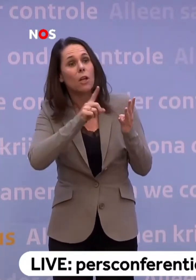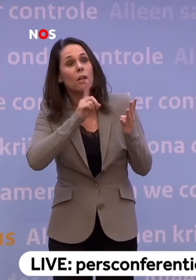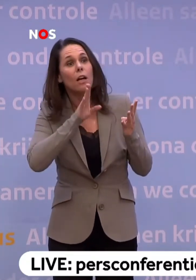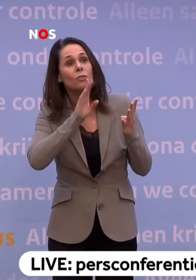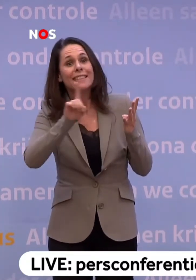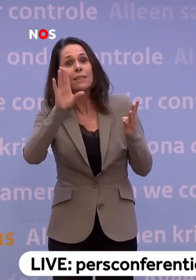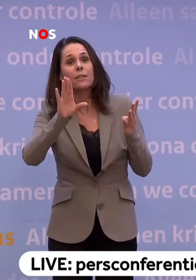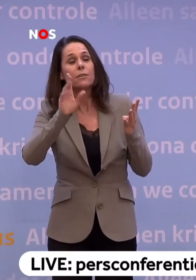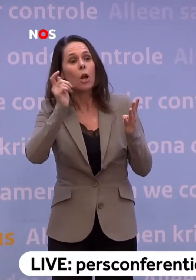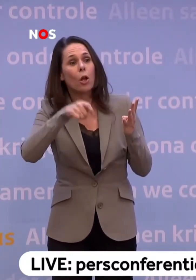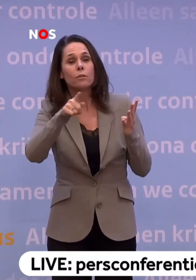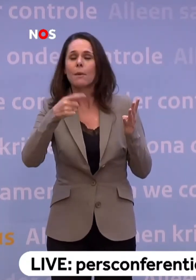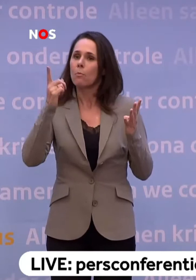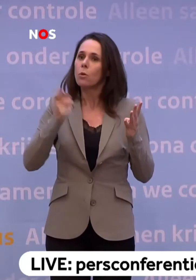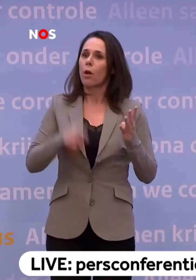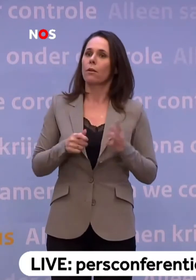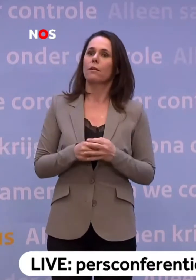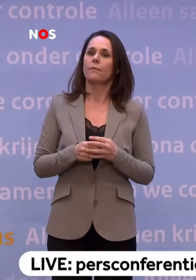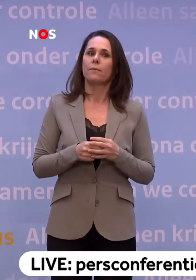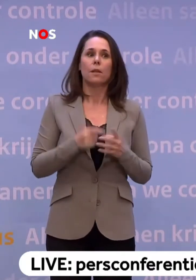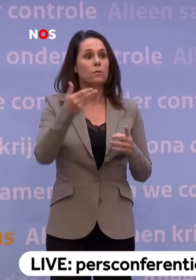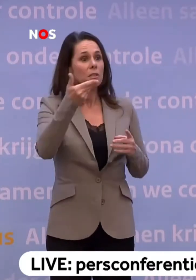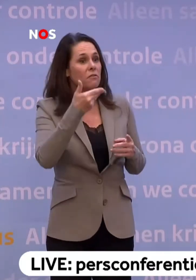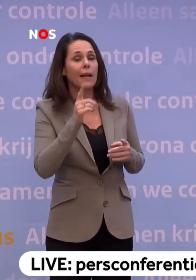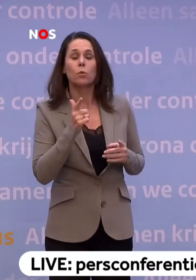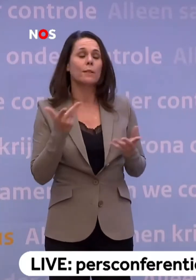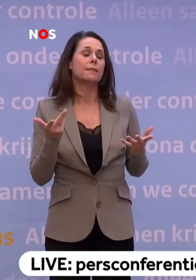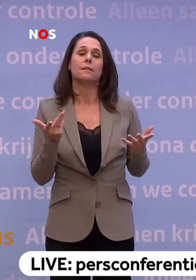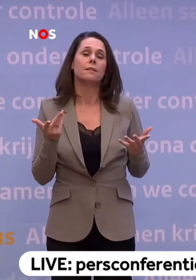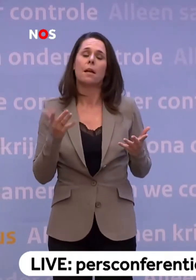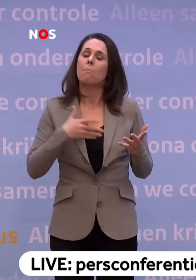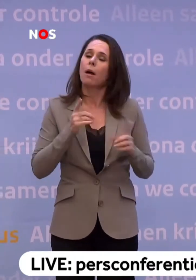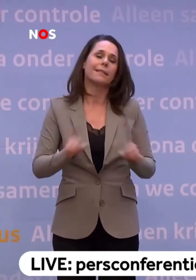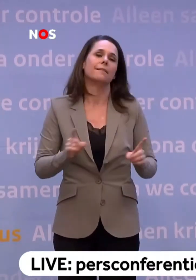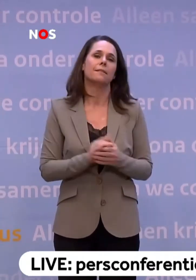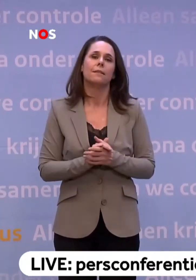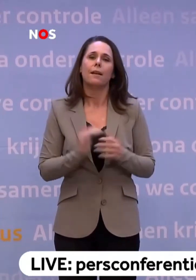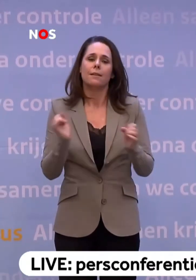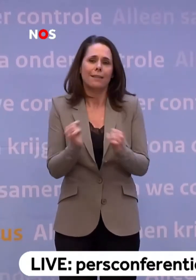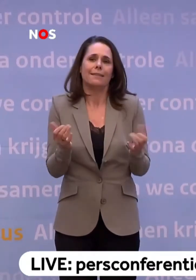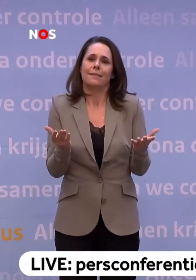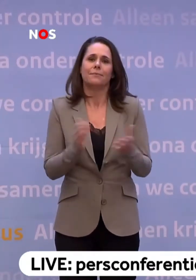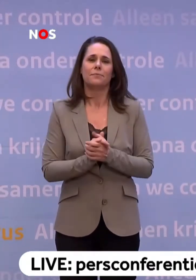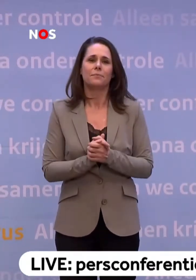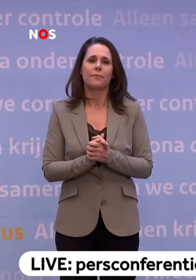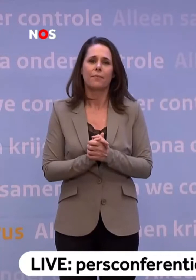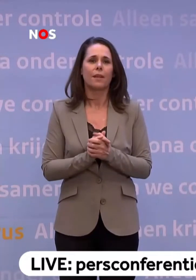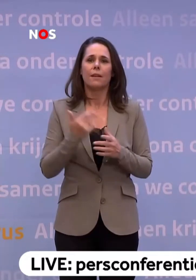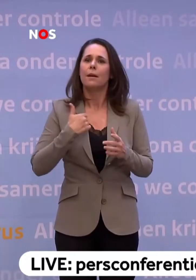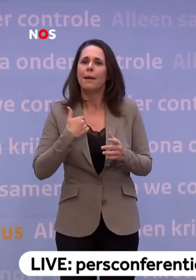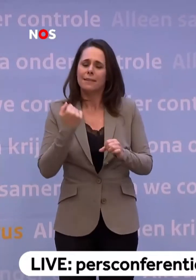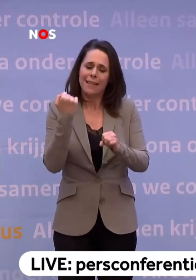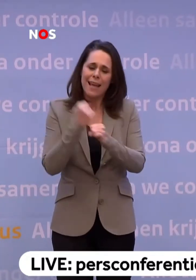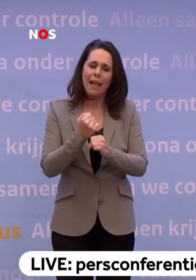En ik zeg, het moet lukken. U zegt, deze vraag speelt nu nog niet? Deze vraag speelt nu nog niet en mag ook niet gaan spelen... ...want we kunnen ons niet veroorloven dat mensen